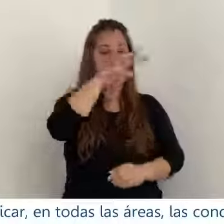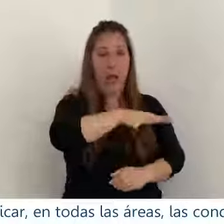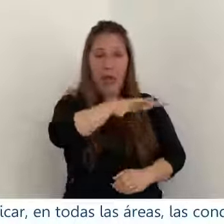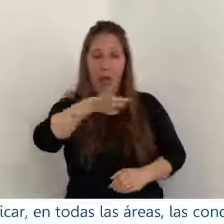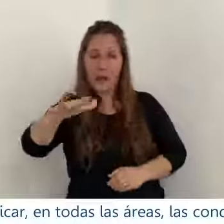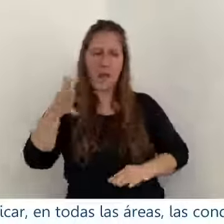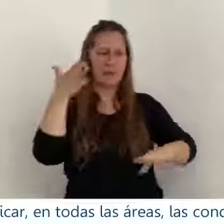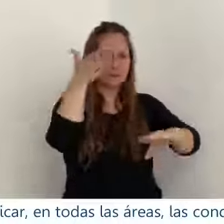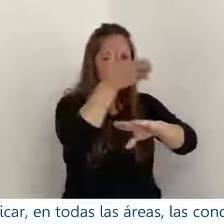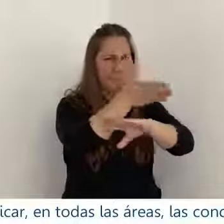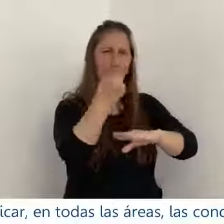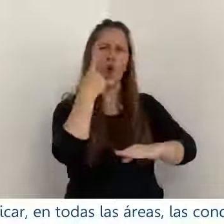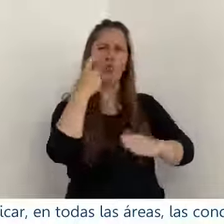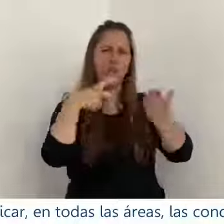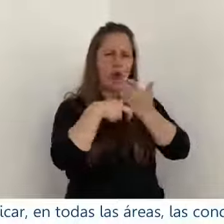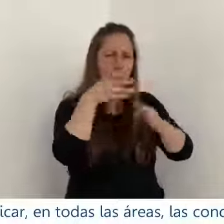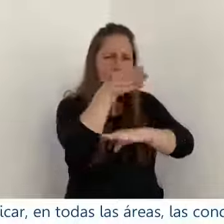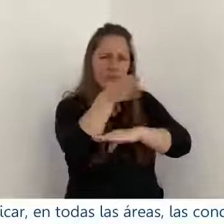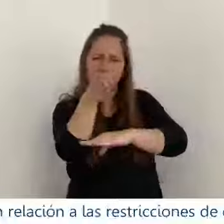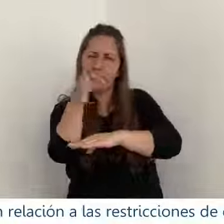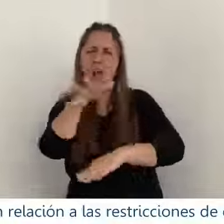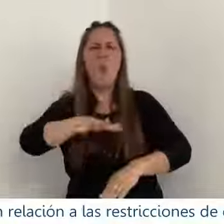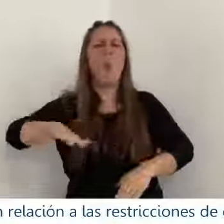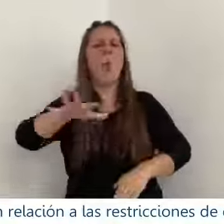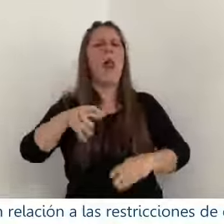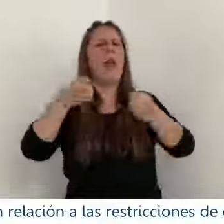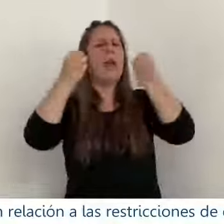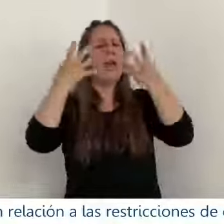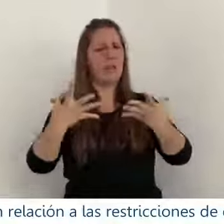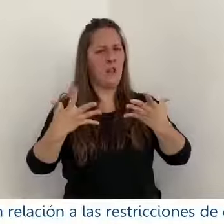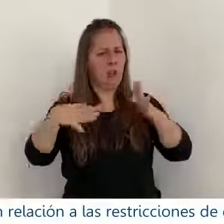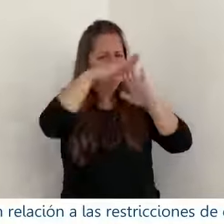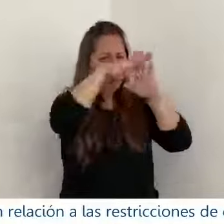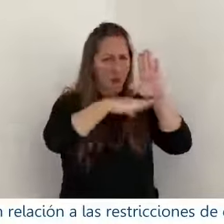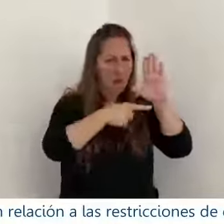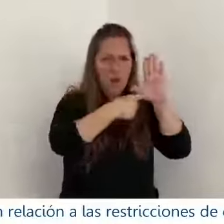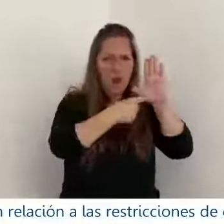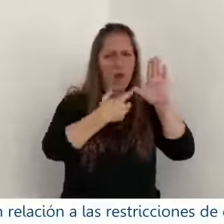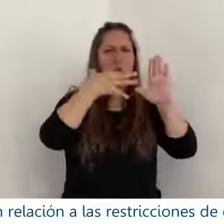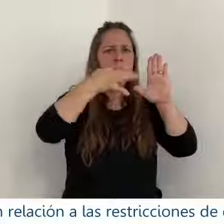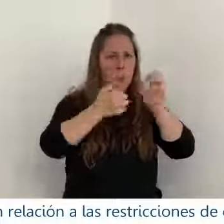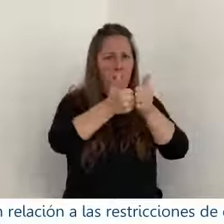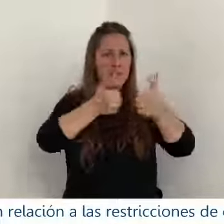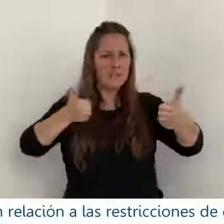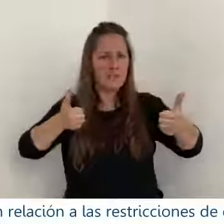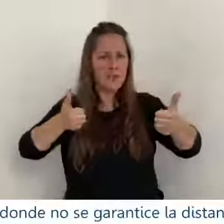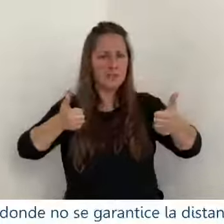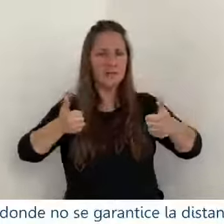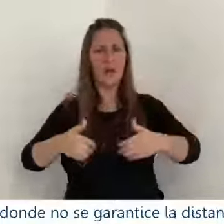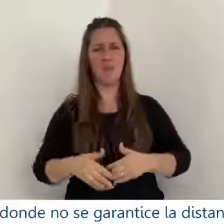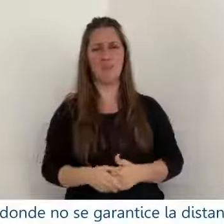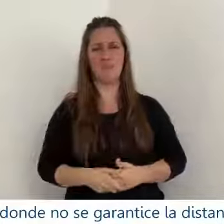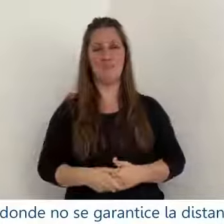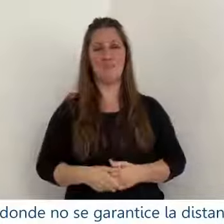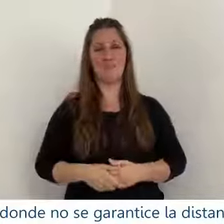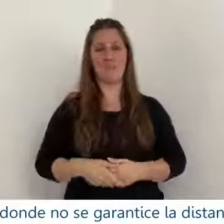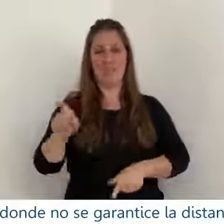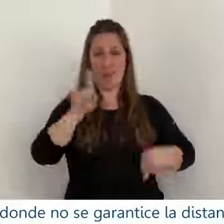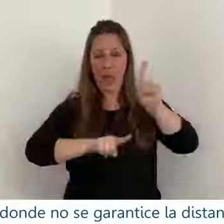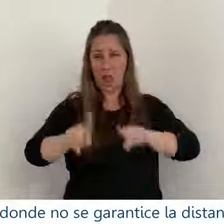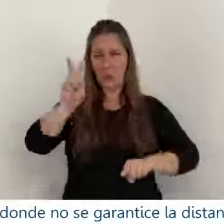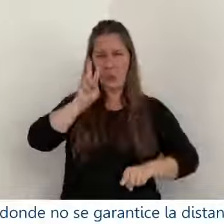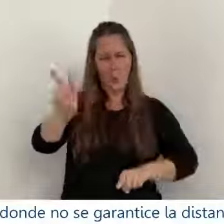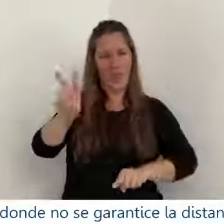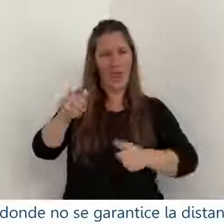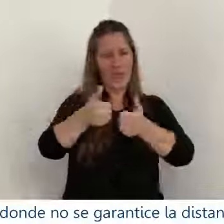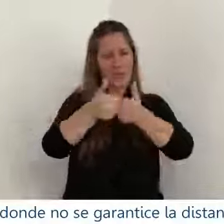en todas las áreas las condiciones físicas en relación a las restricciones de distancia Allí, donde no